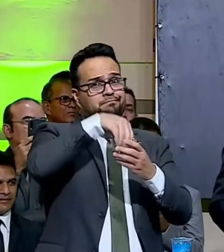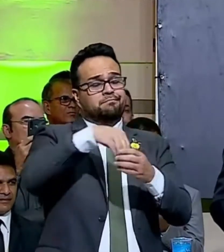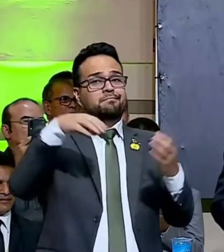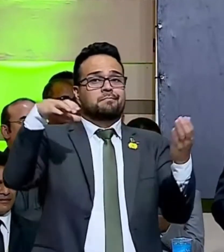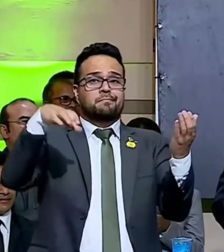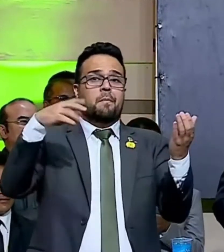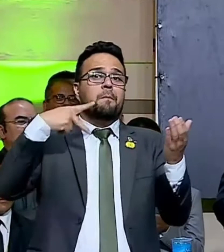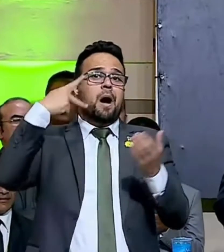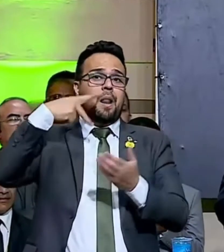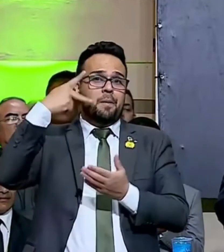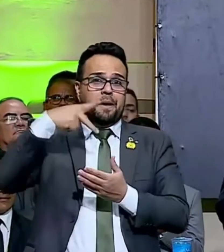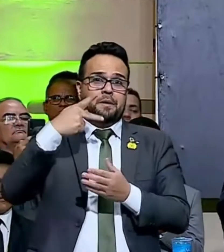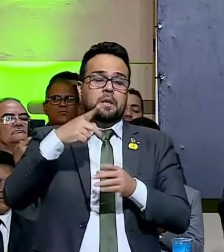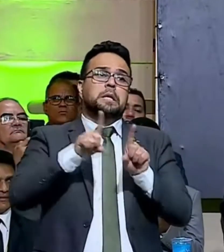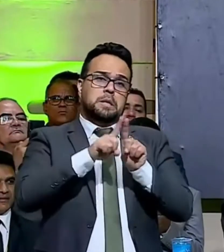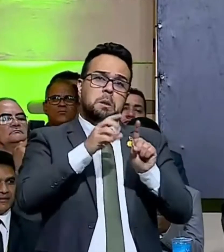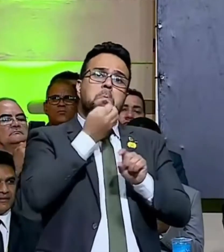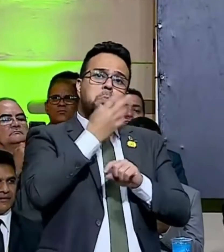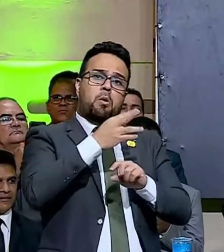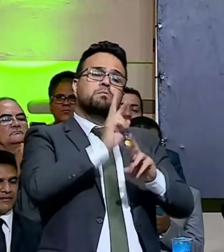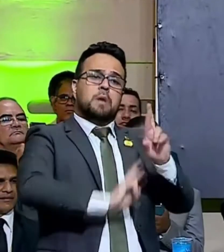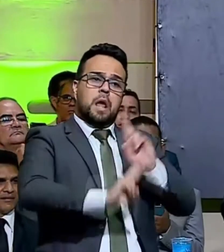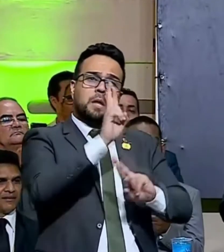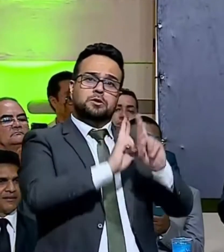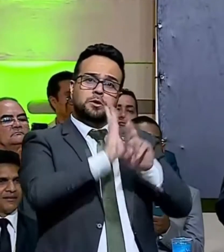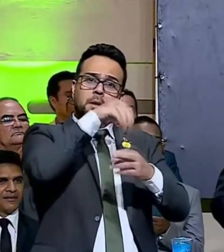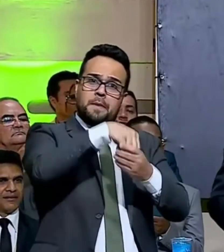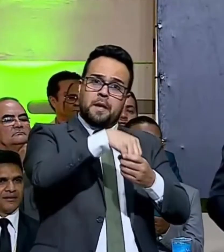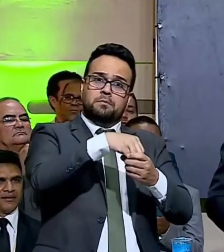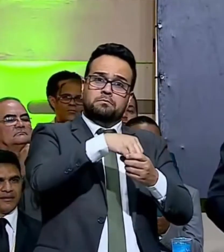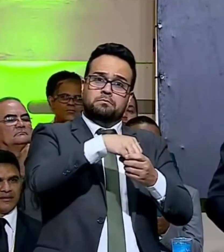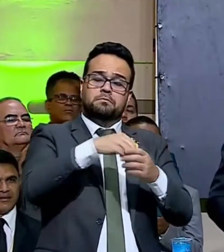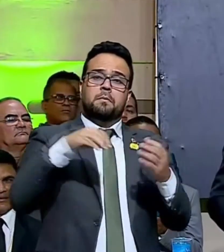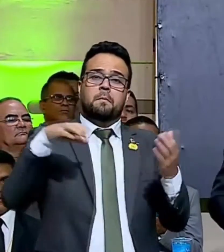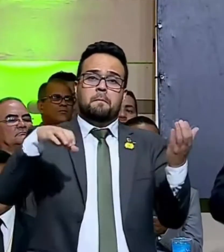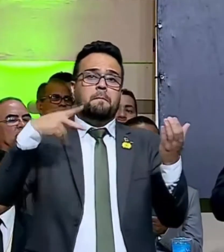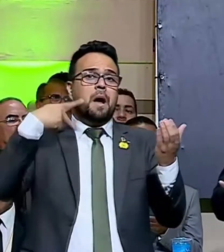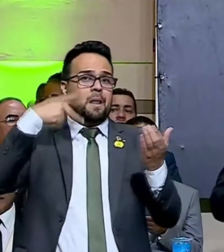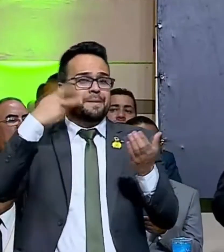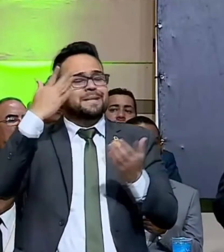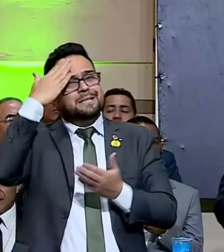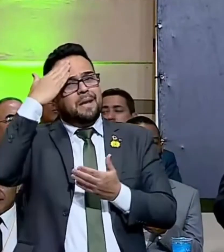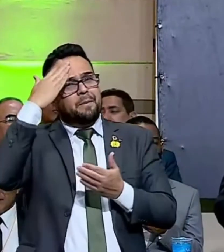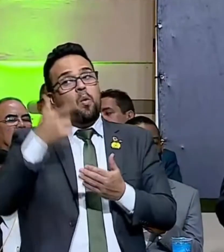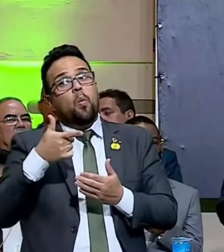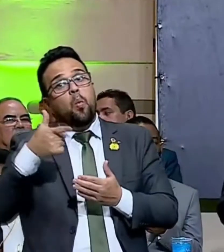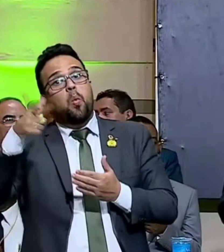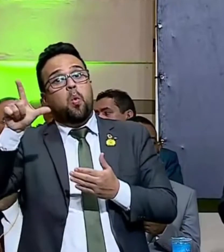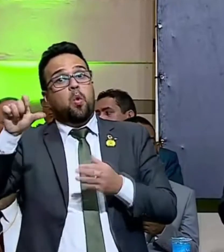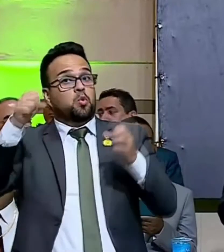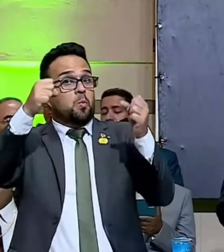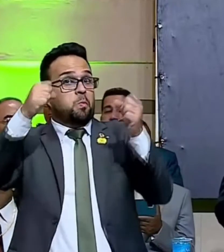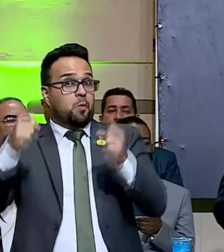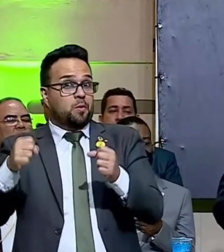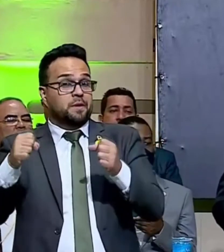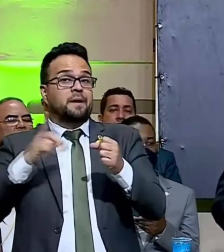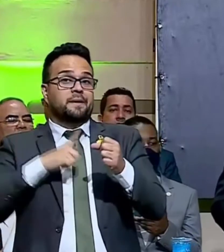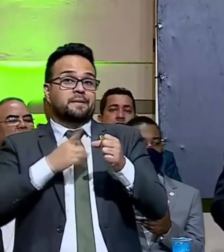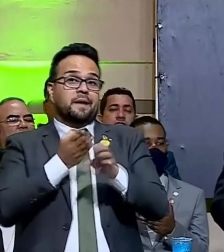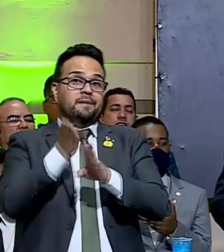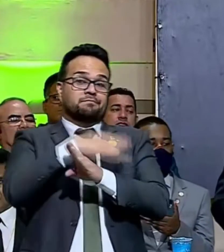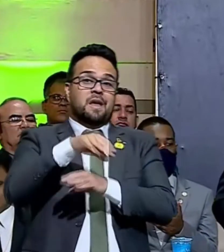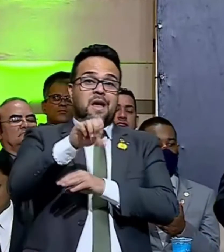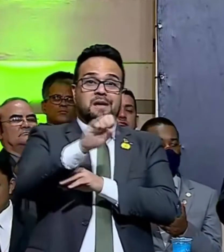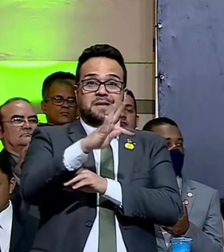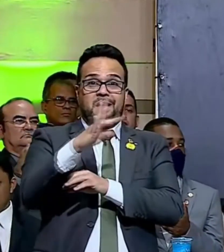Temos tido um bom retorno do Parlamento. Sabemos de que o outro poder, ao